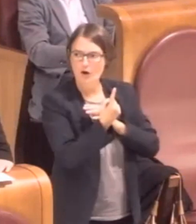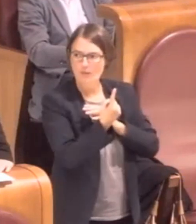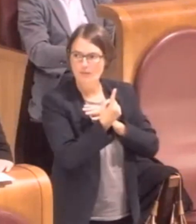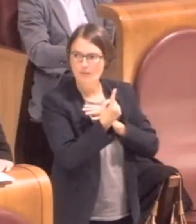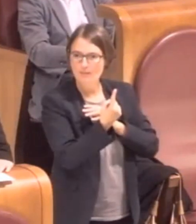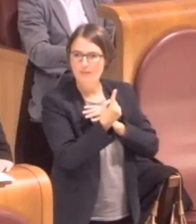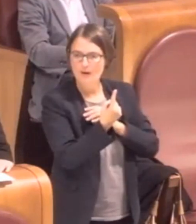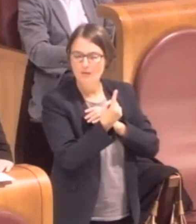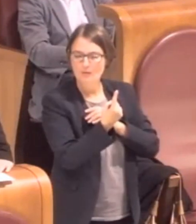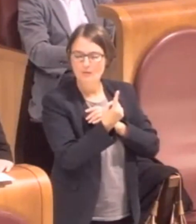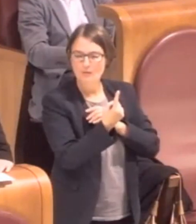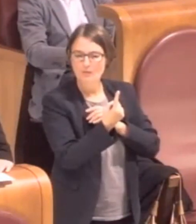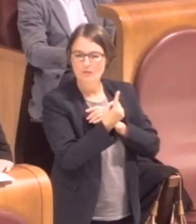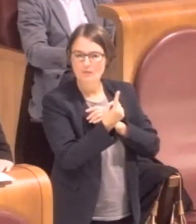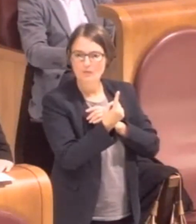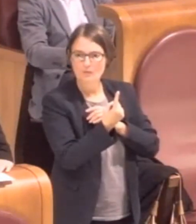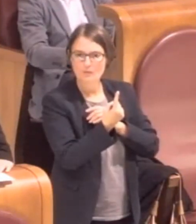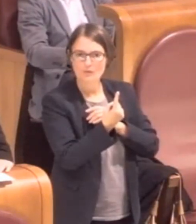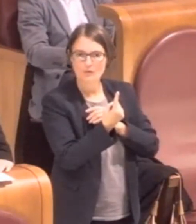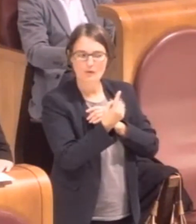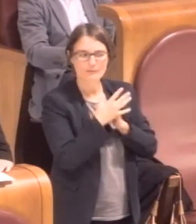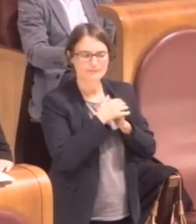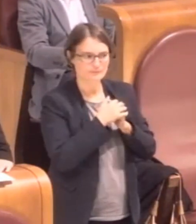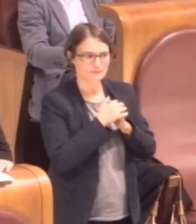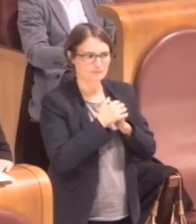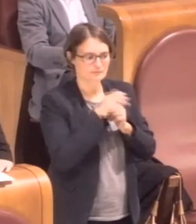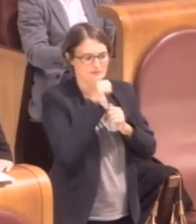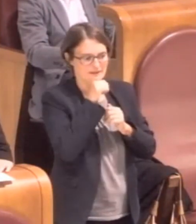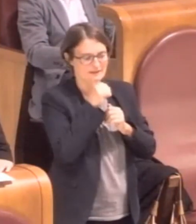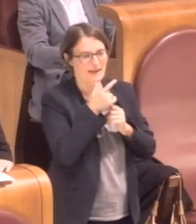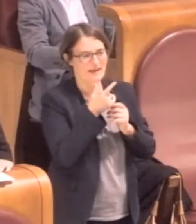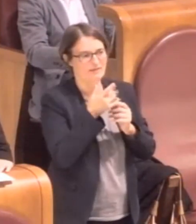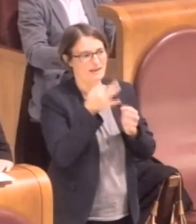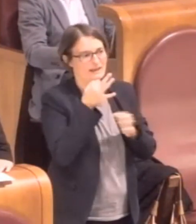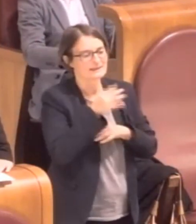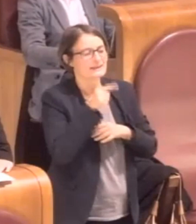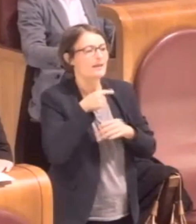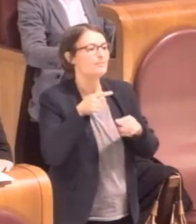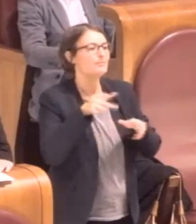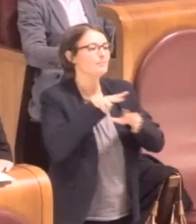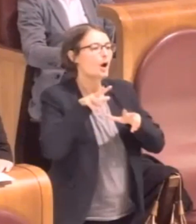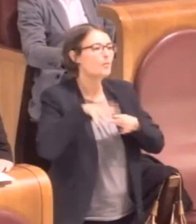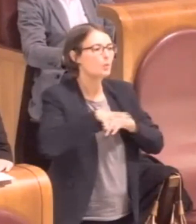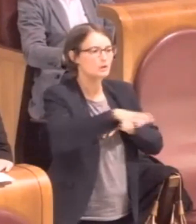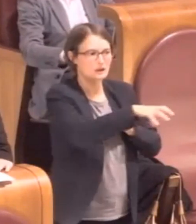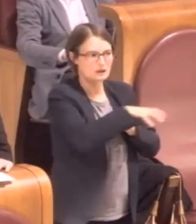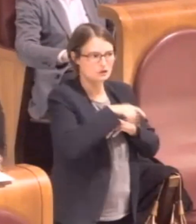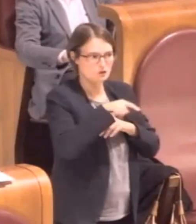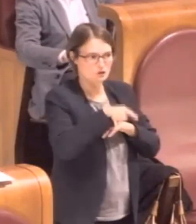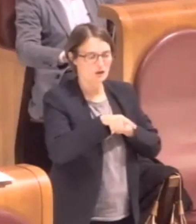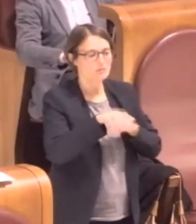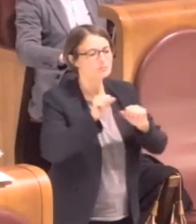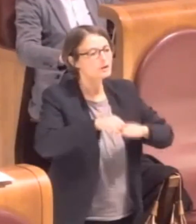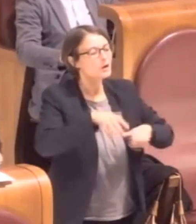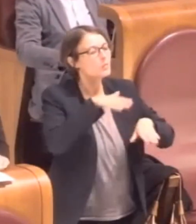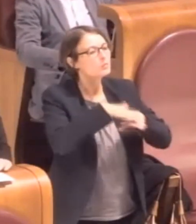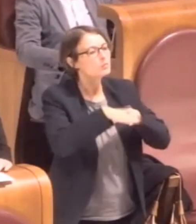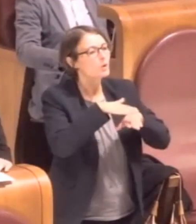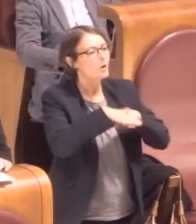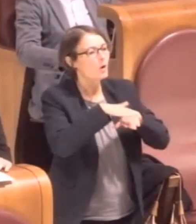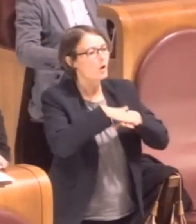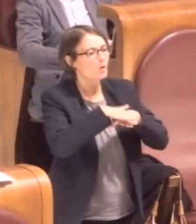necessario per consentire sempre ai municipi di utilizzare l'allargamento dell'ambito di utilizzo del